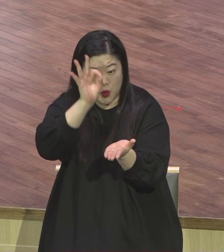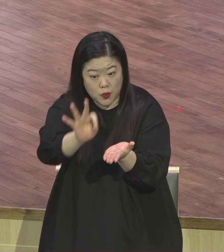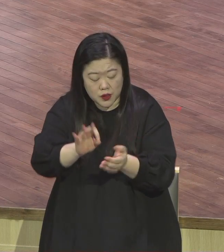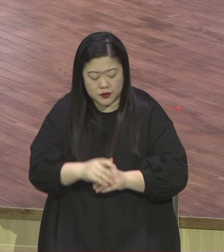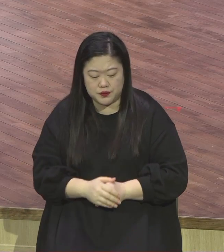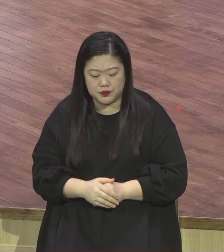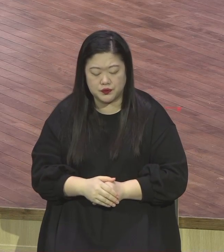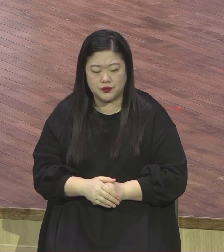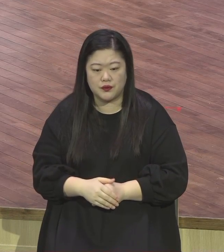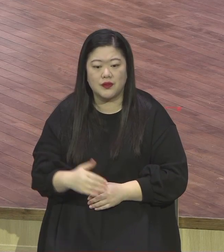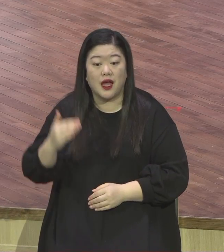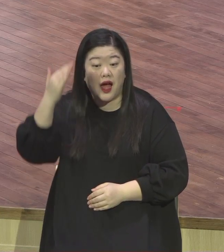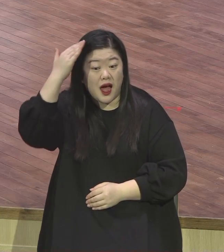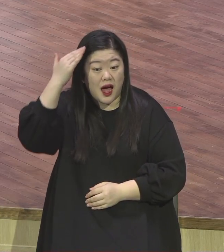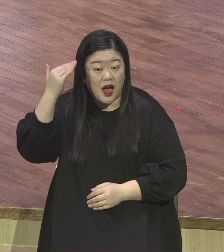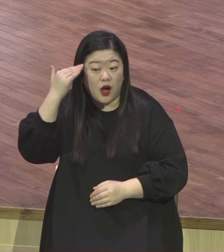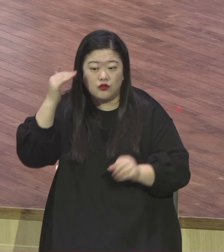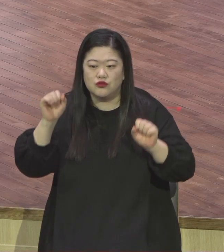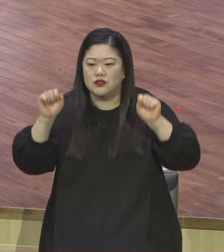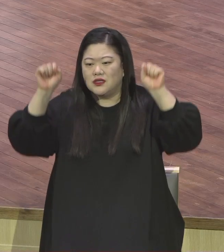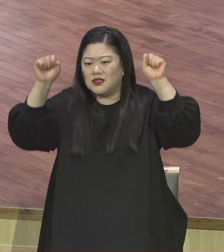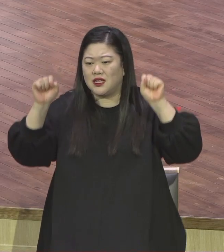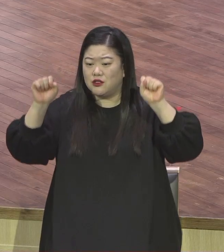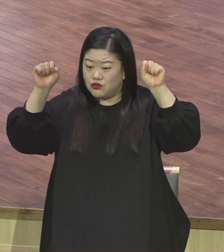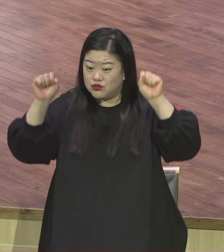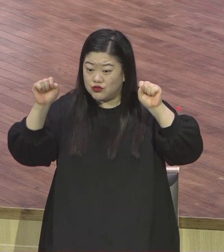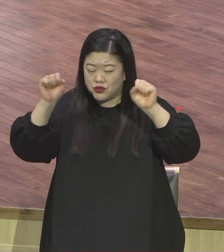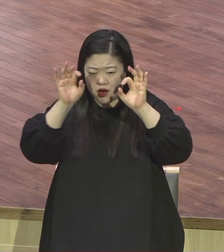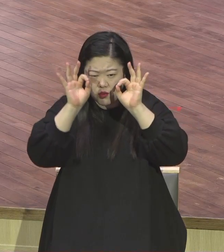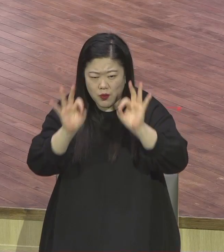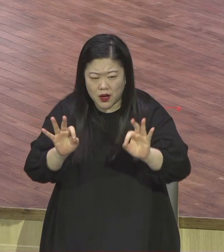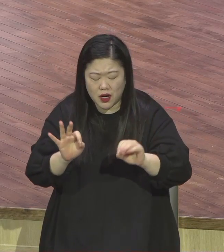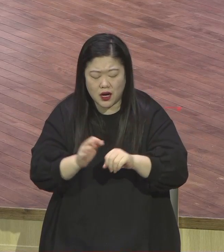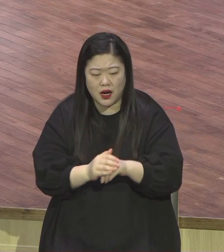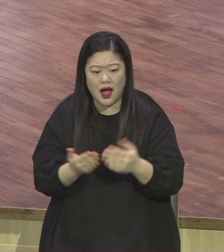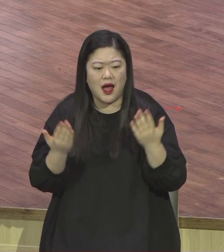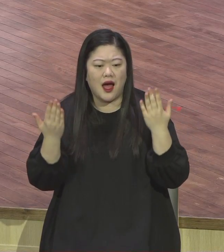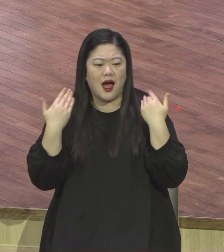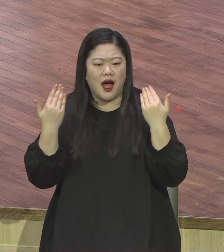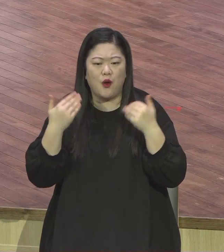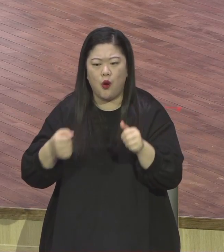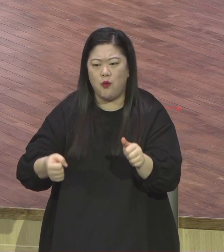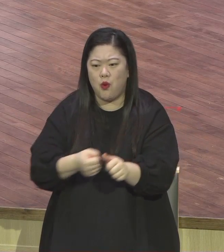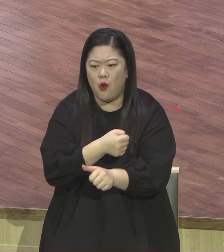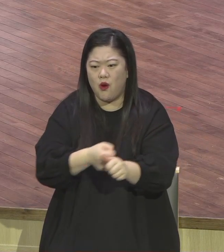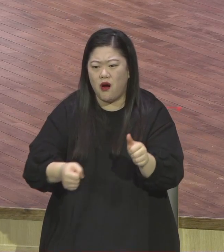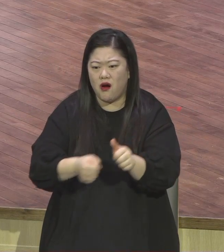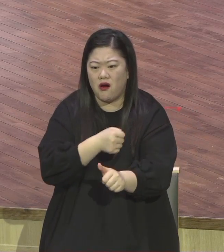학교폭력 문제가 지금 해외에서도 큰 이슈가 되고 있습니다.